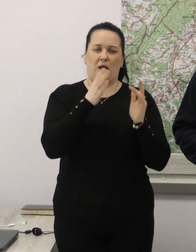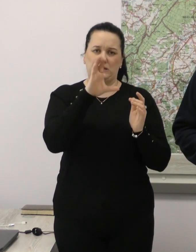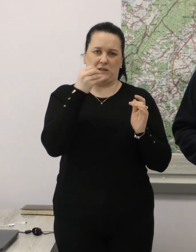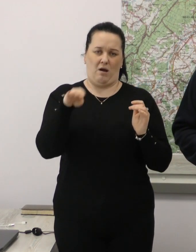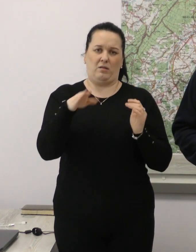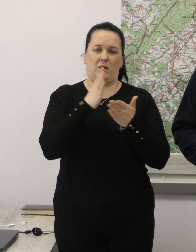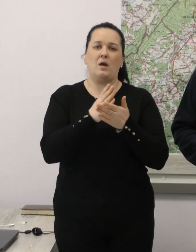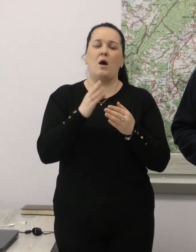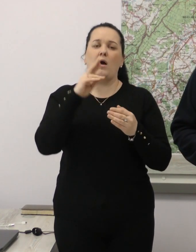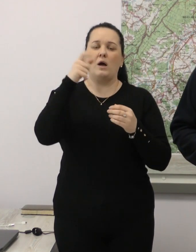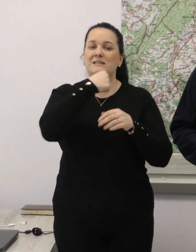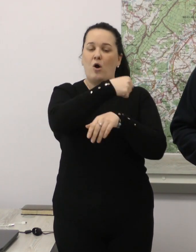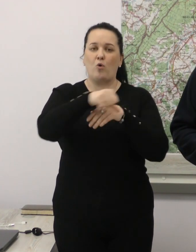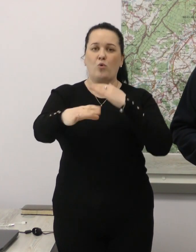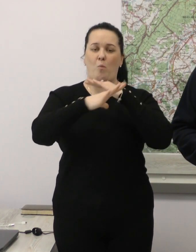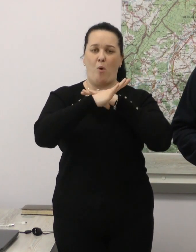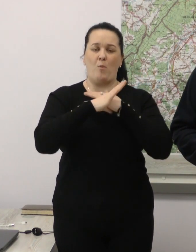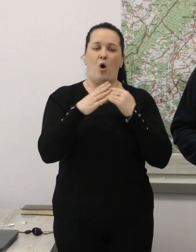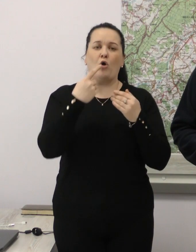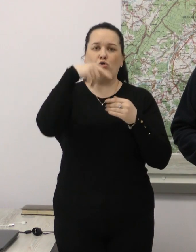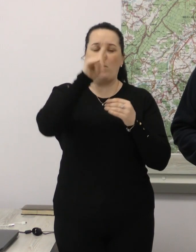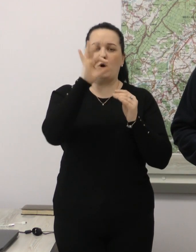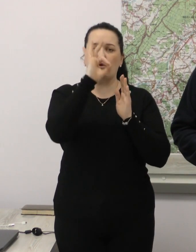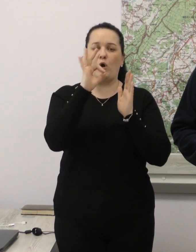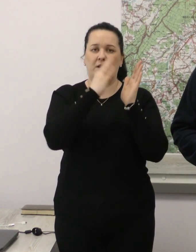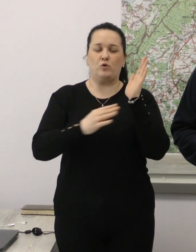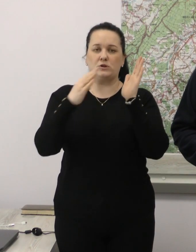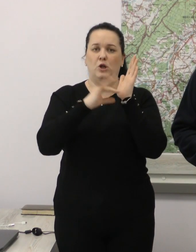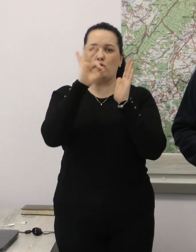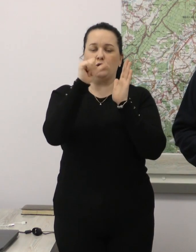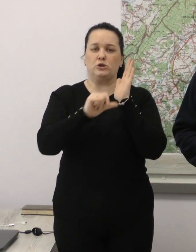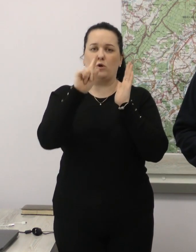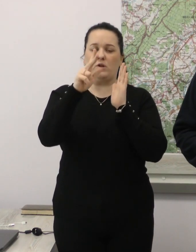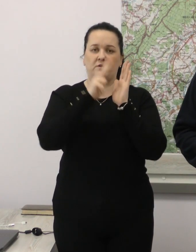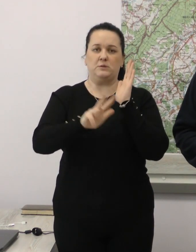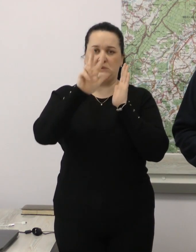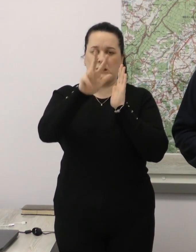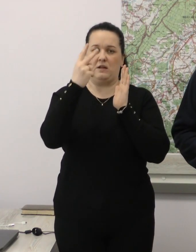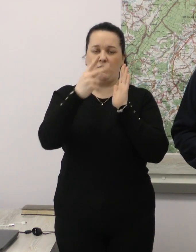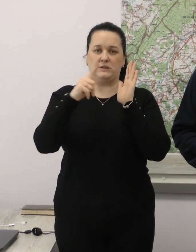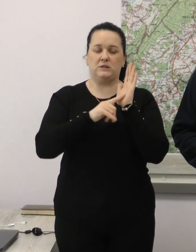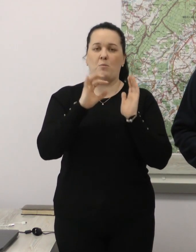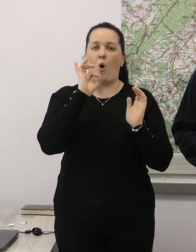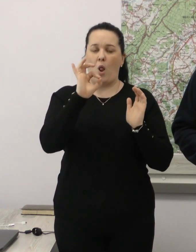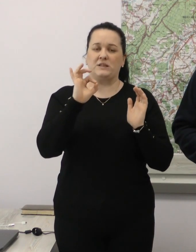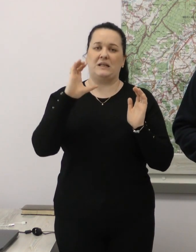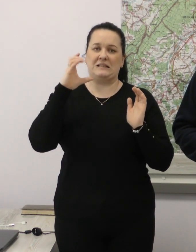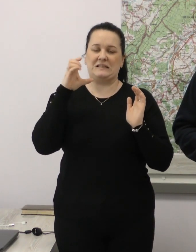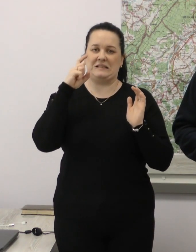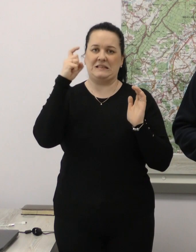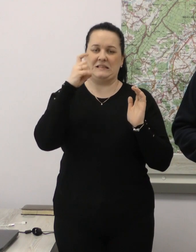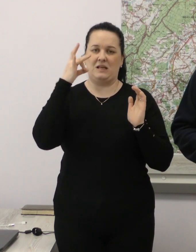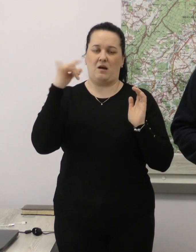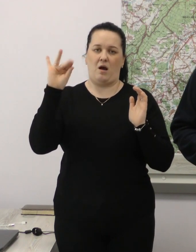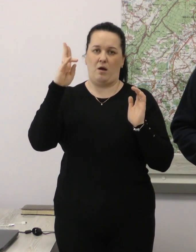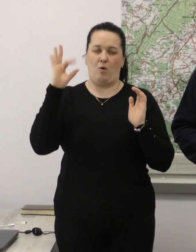гуманітарної допомоги з-за кордону номер для контакту 099-061-8327 Олександр Зрайко. Зараз